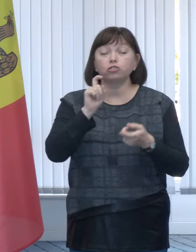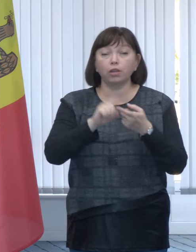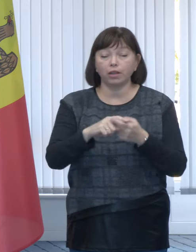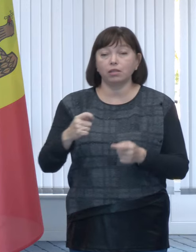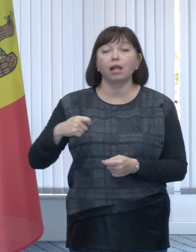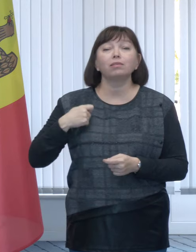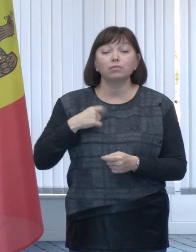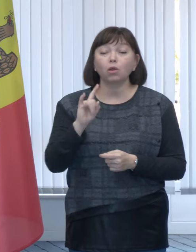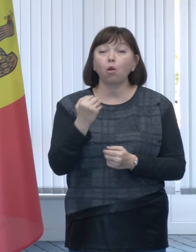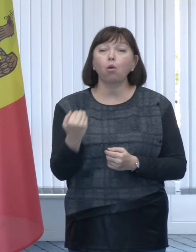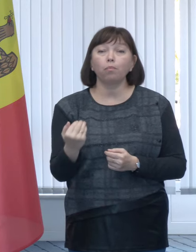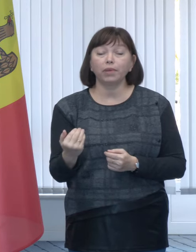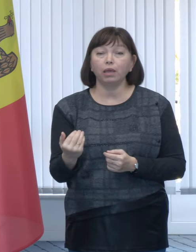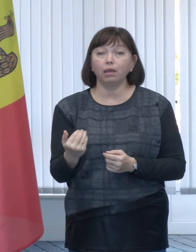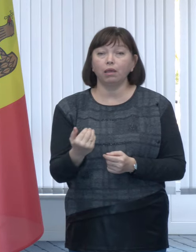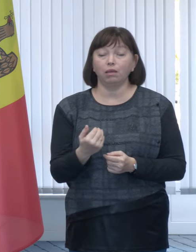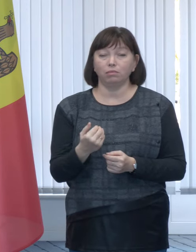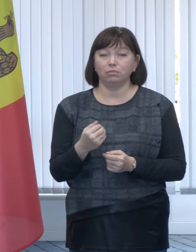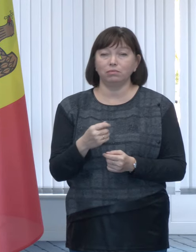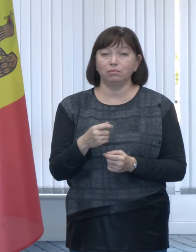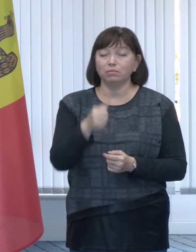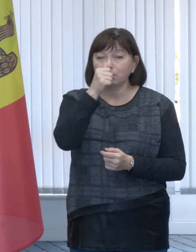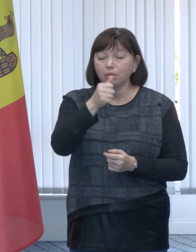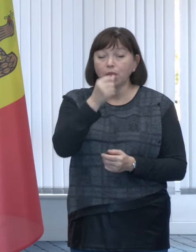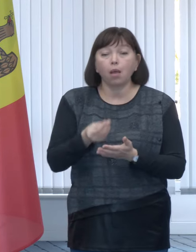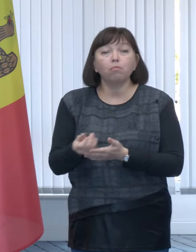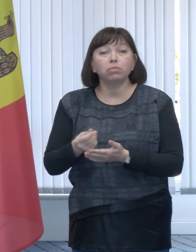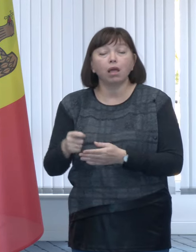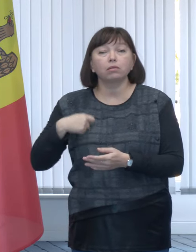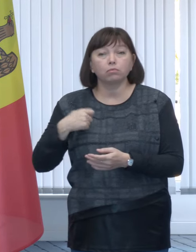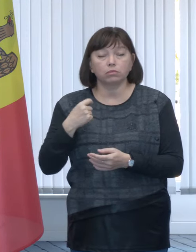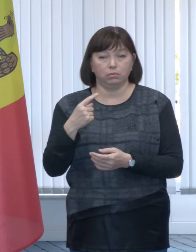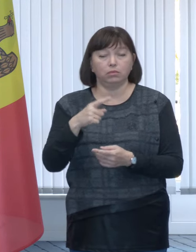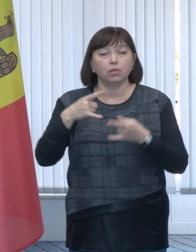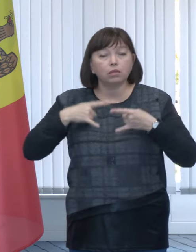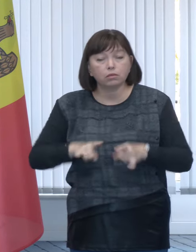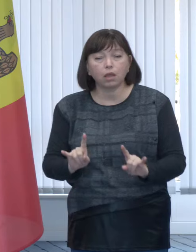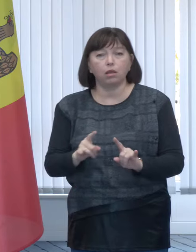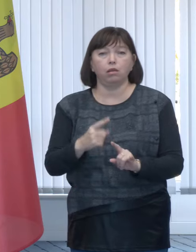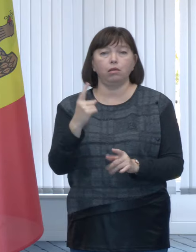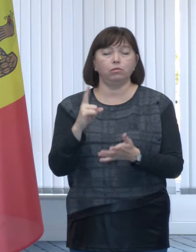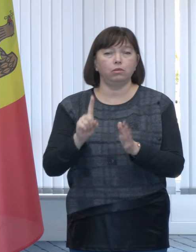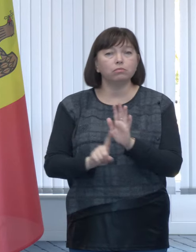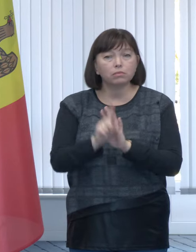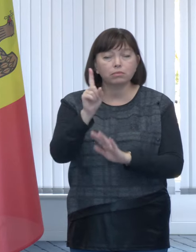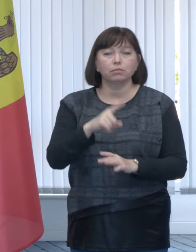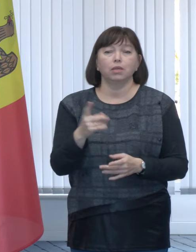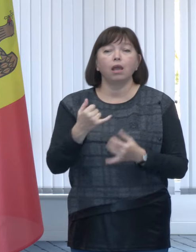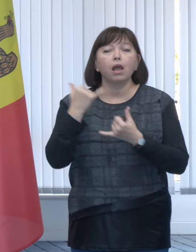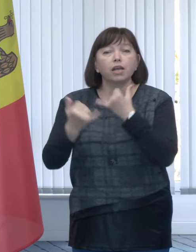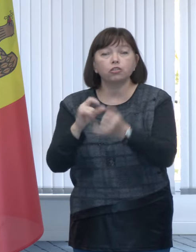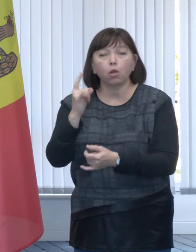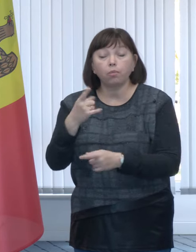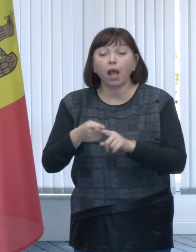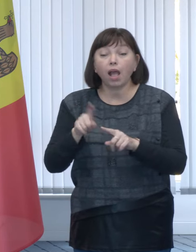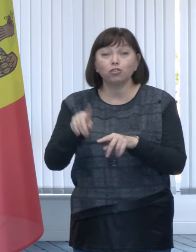indemnizațiile pentru copii, deci plata, indemnizația unică la naștere, indemnizația de îngrijirea copiilor, aceste